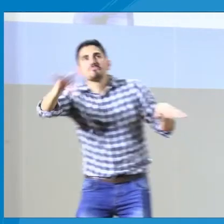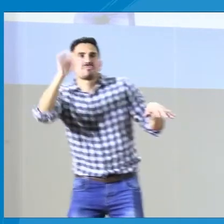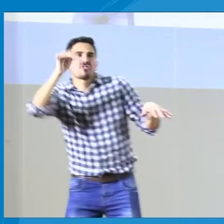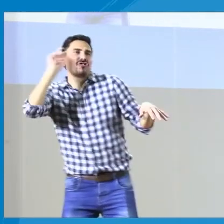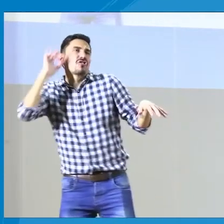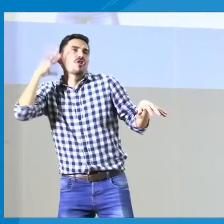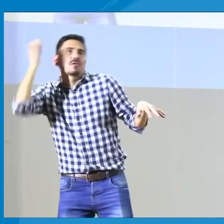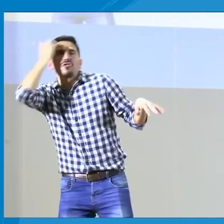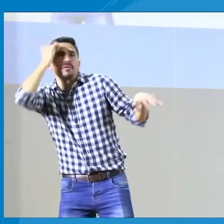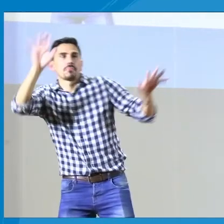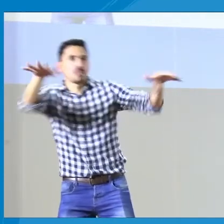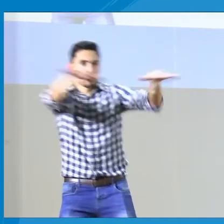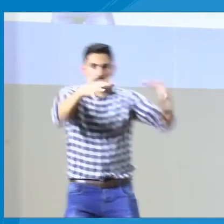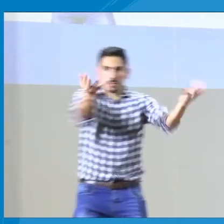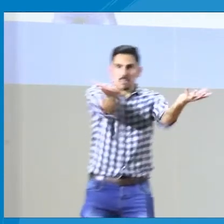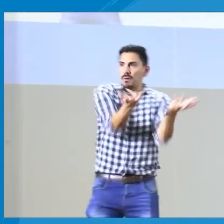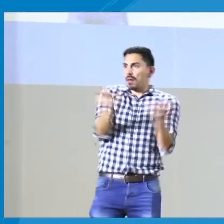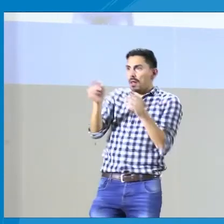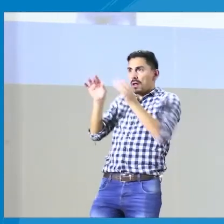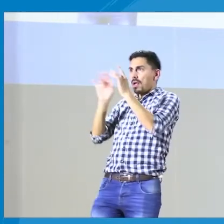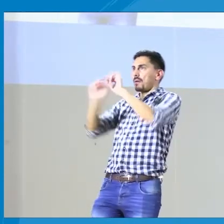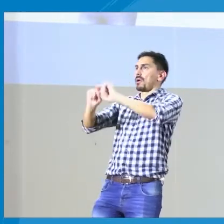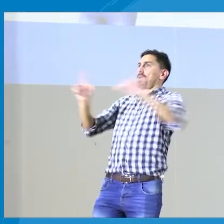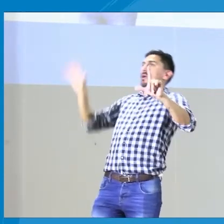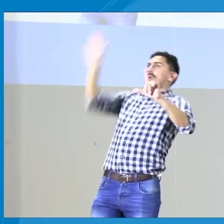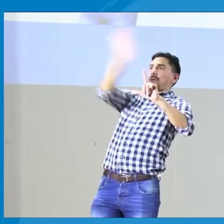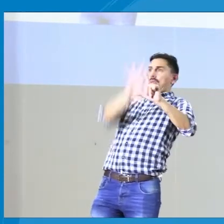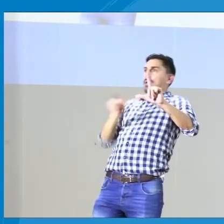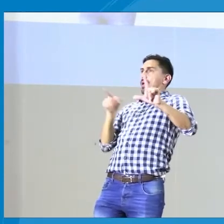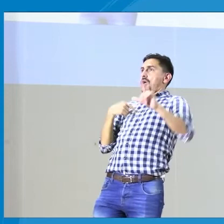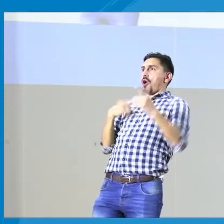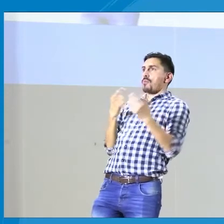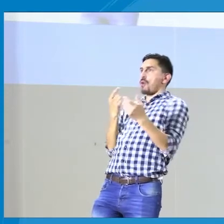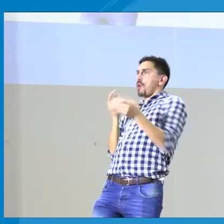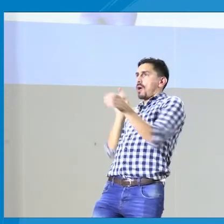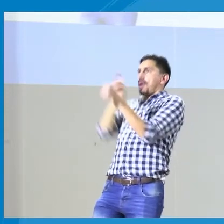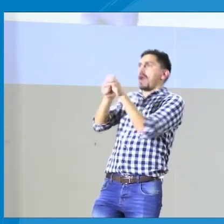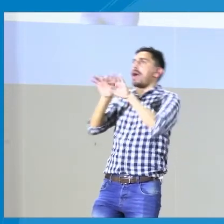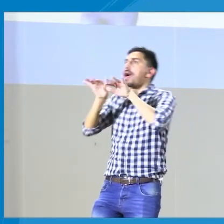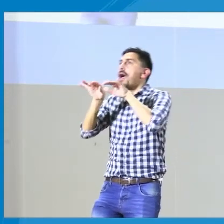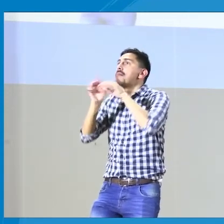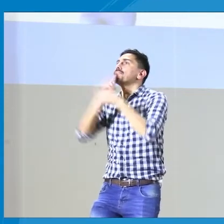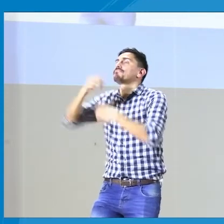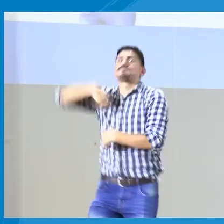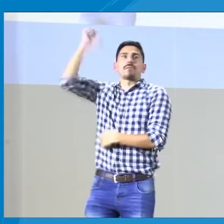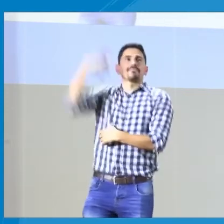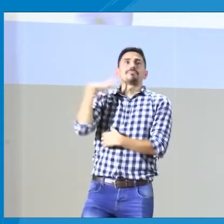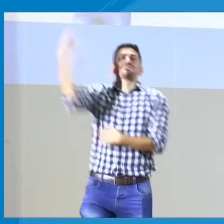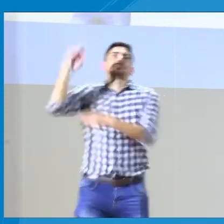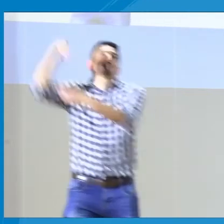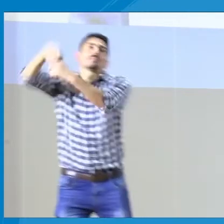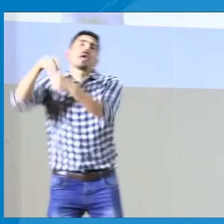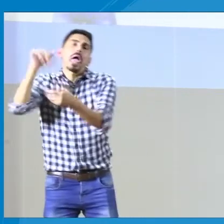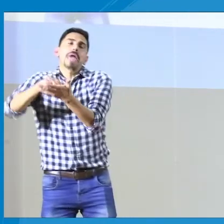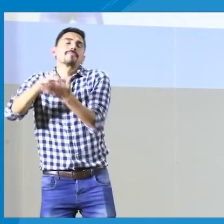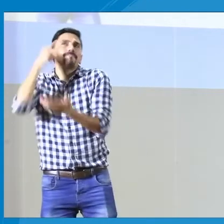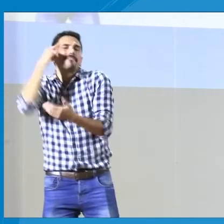los maestros sordos que quieran ingresar a este concurso y puedan saber en la plataforma